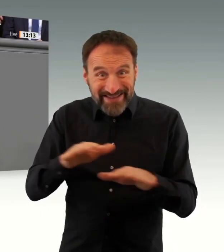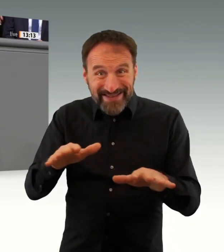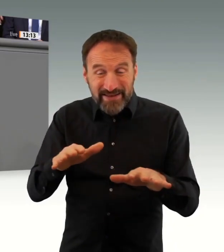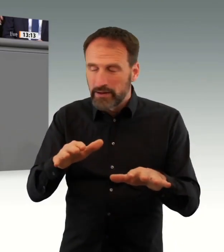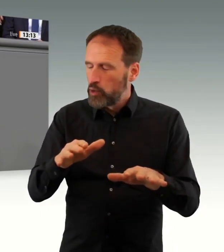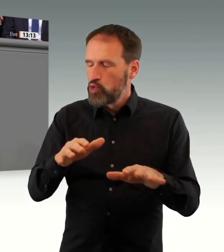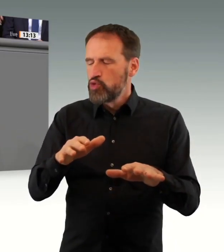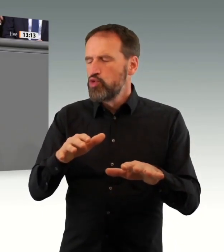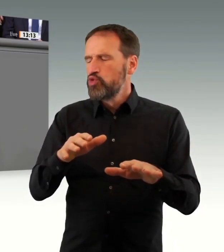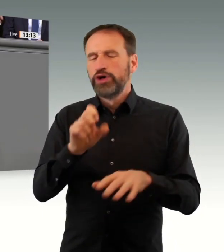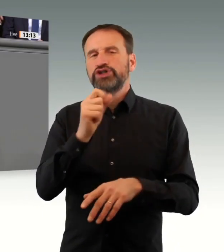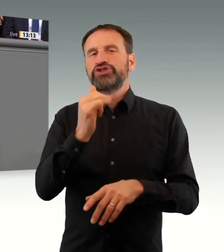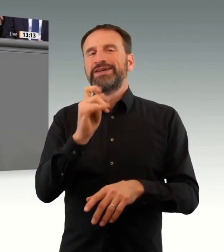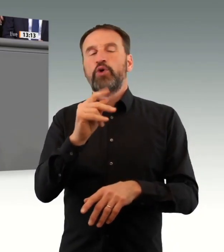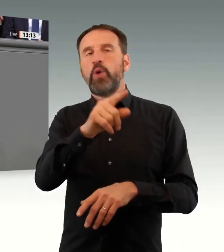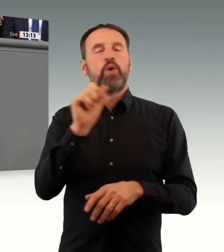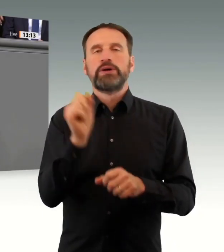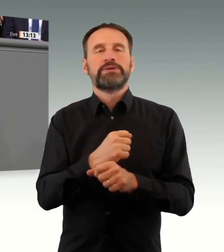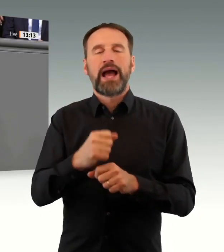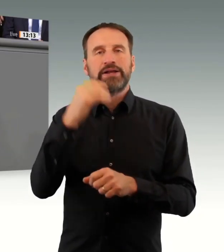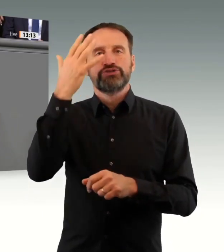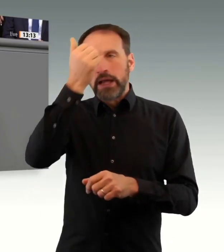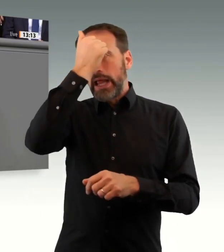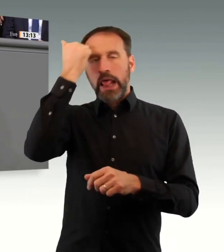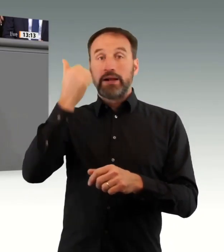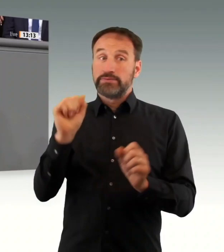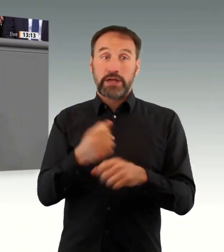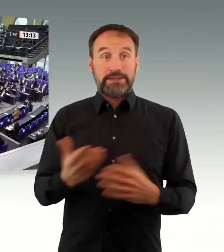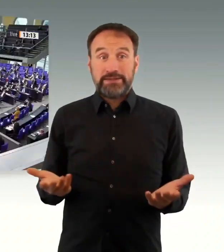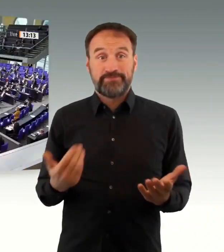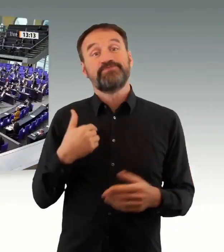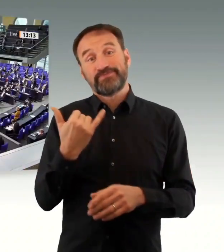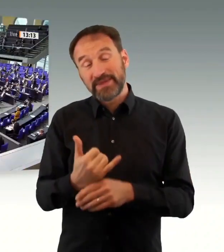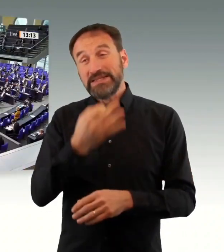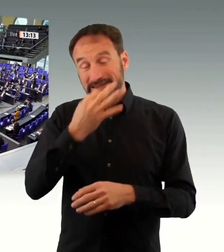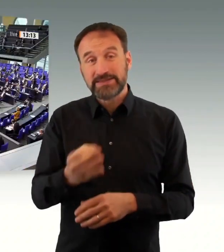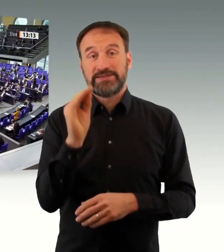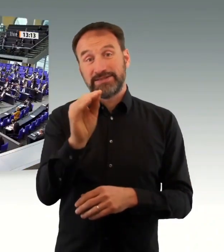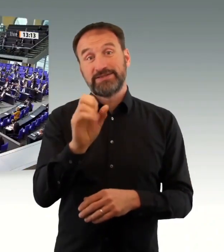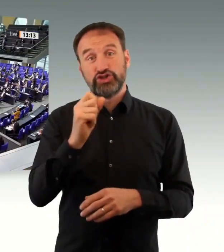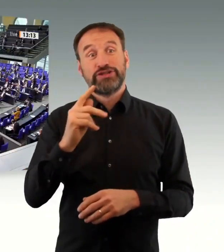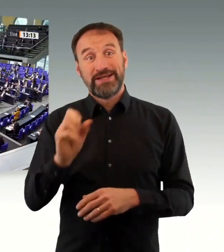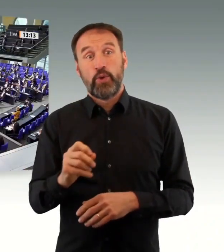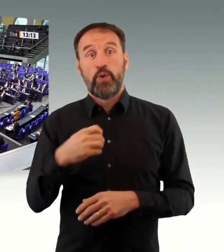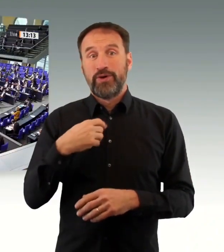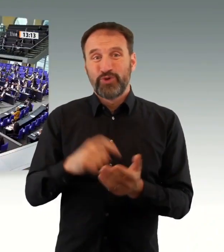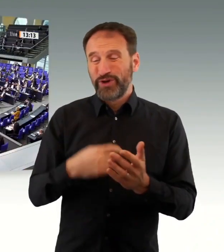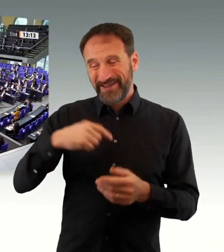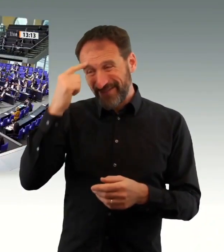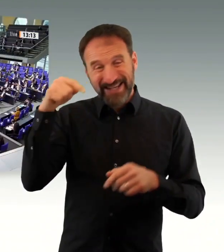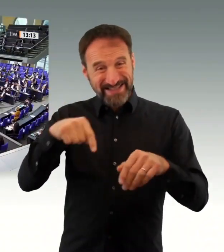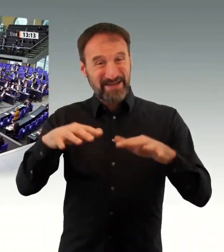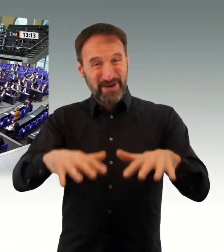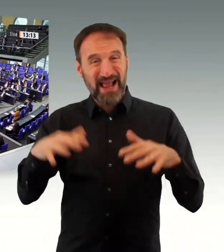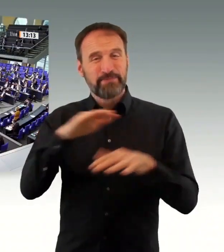ein Verbrecher. Zitat Ende. Jetzt möchte ich noch ein paar persönliche Worte an Sie richten. Ihre